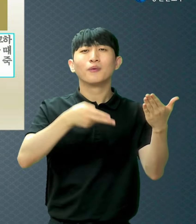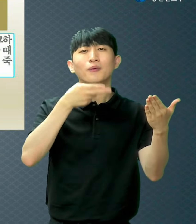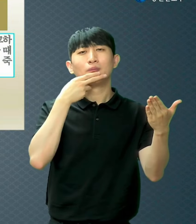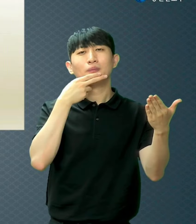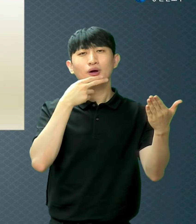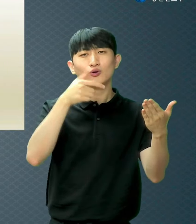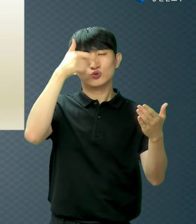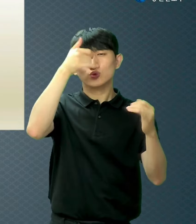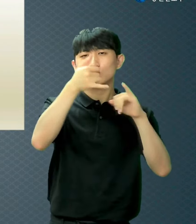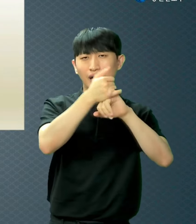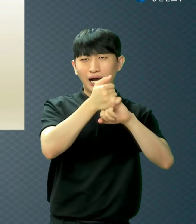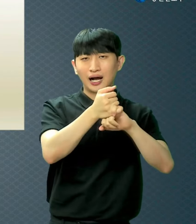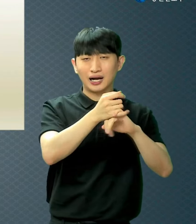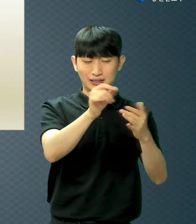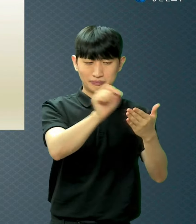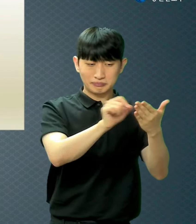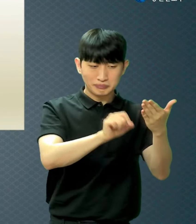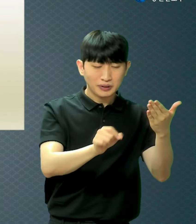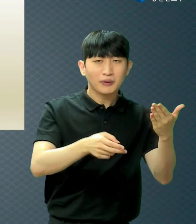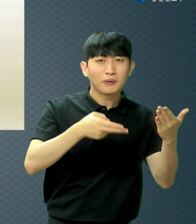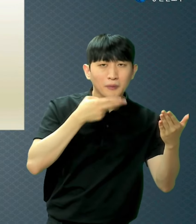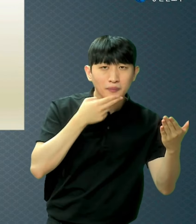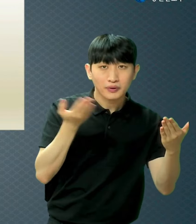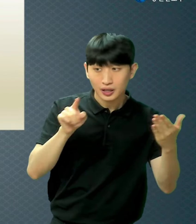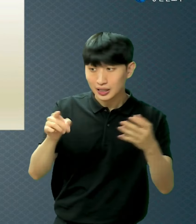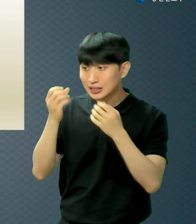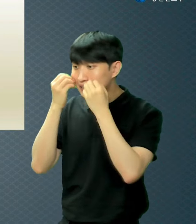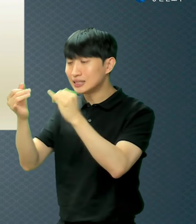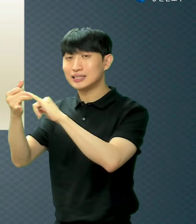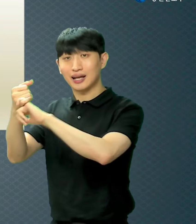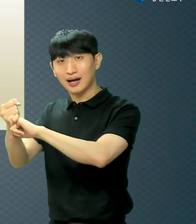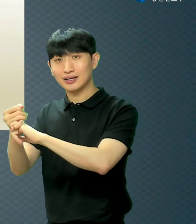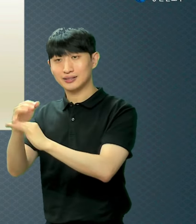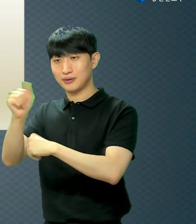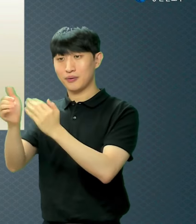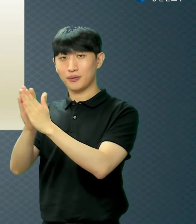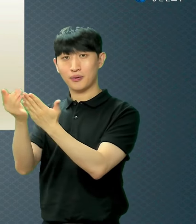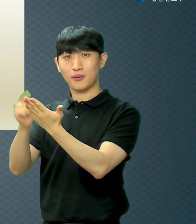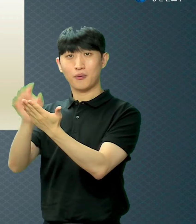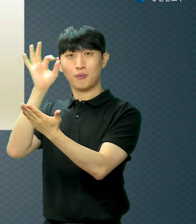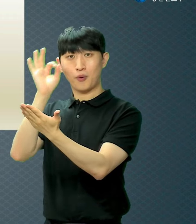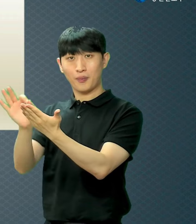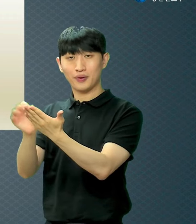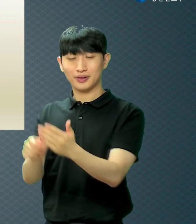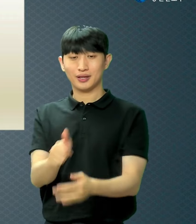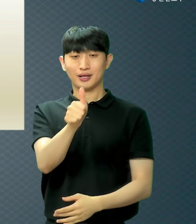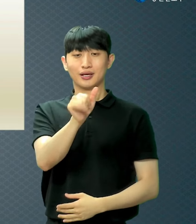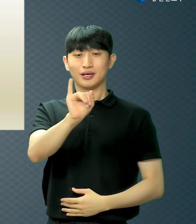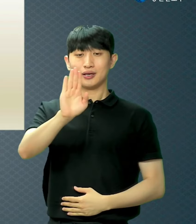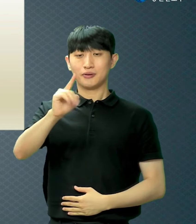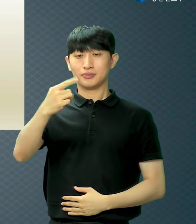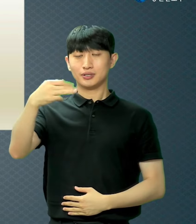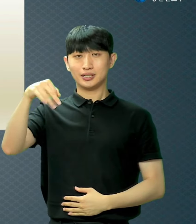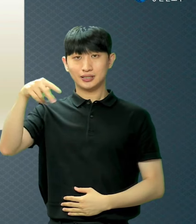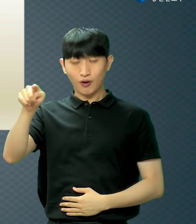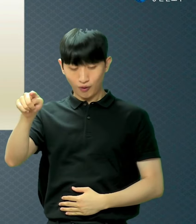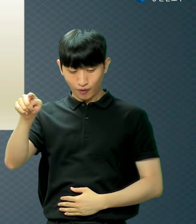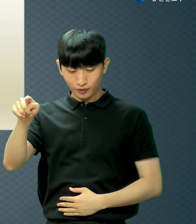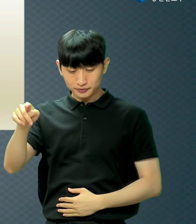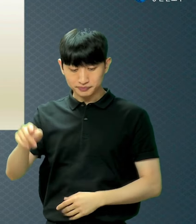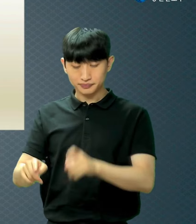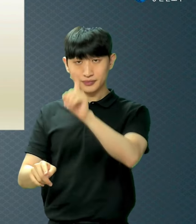이런 성경이 히브리서 11장 4절에 있는데 믿음으로